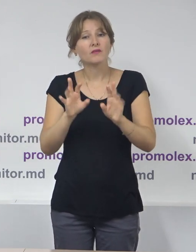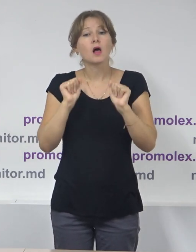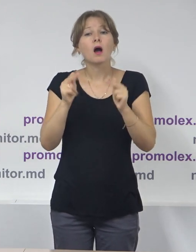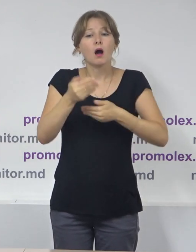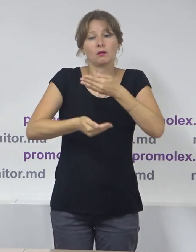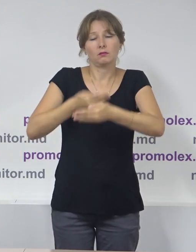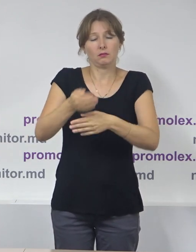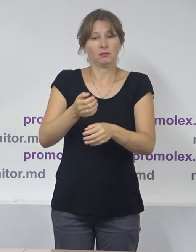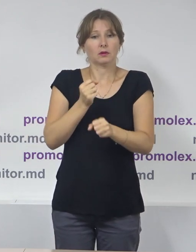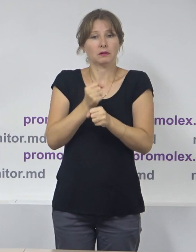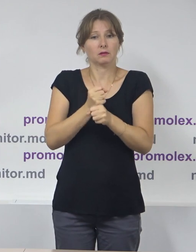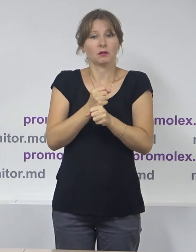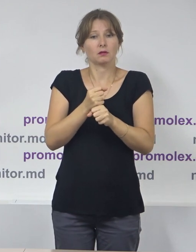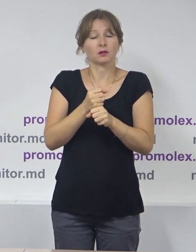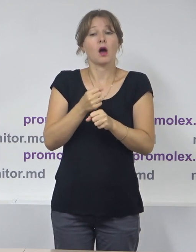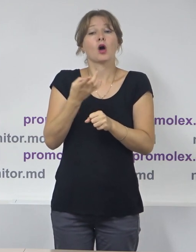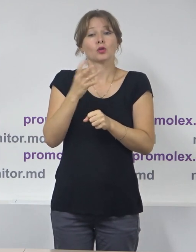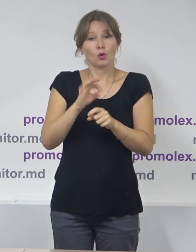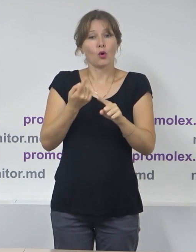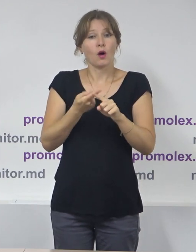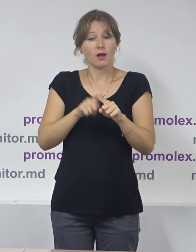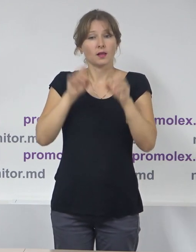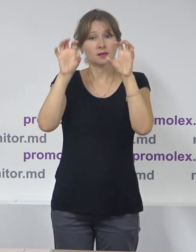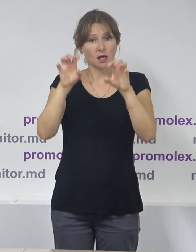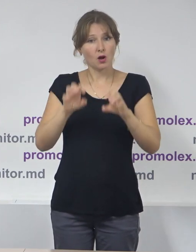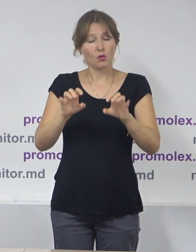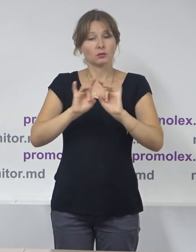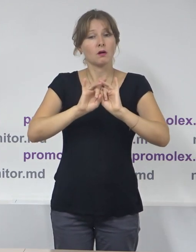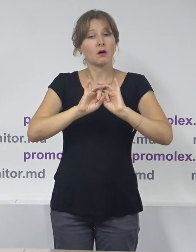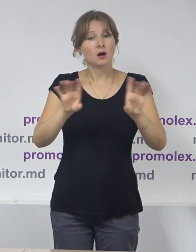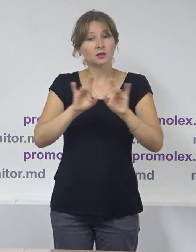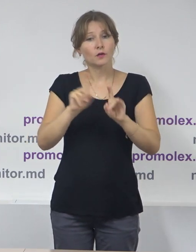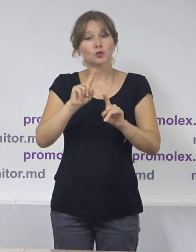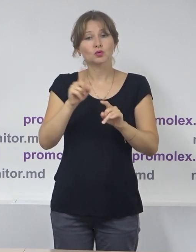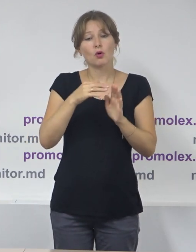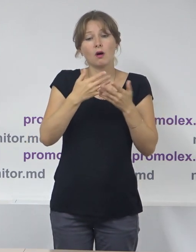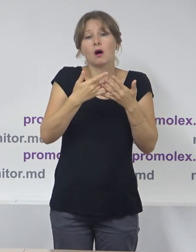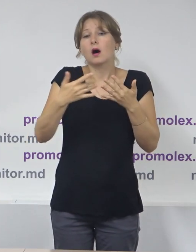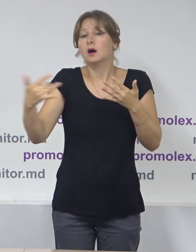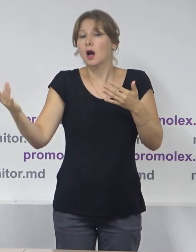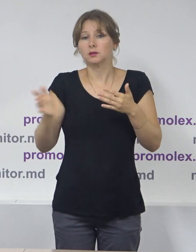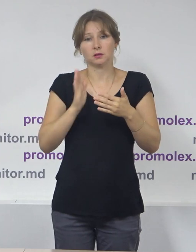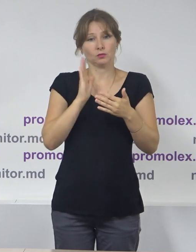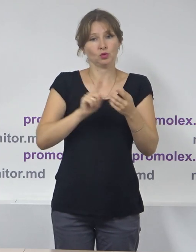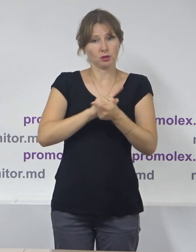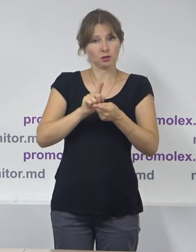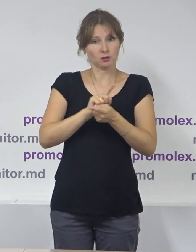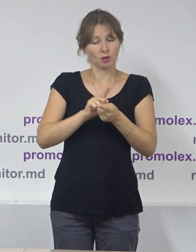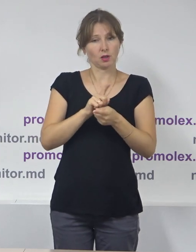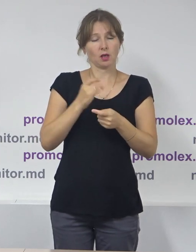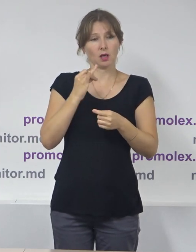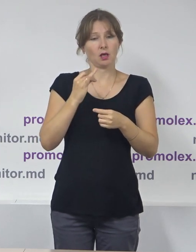sens, proiectul de lege menționat mai sus a venit cu mai multe amendamente, dar cel mai